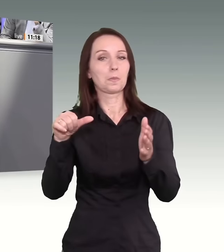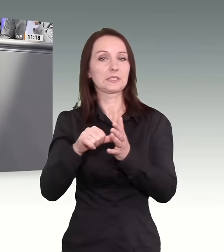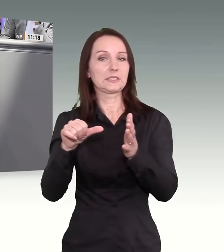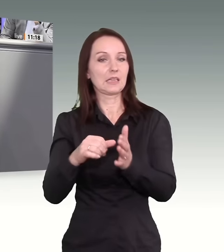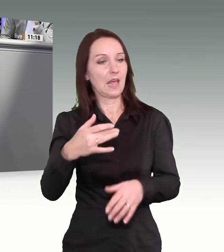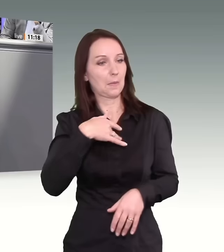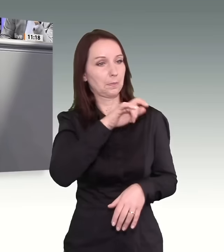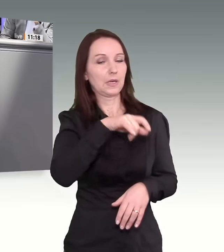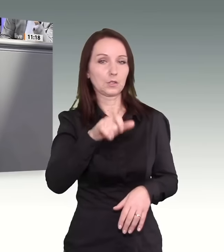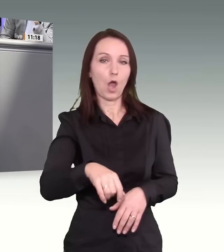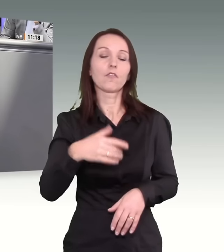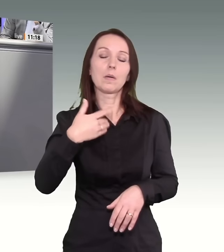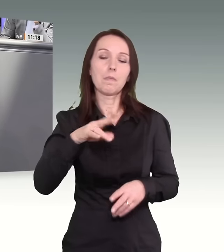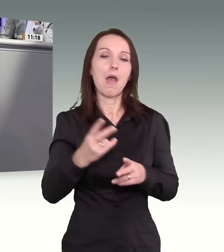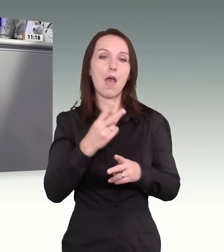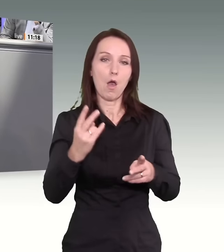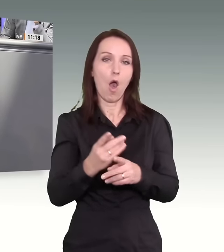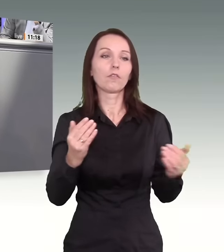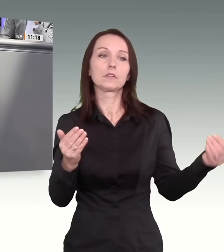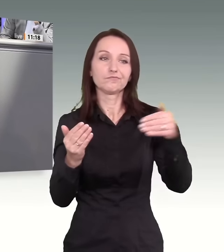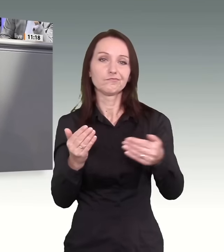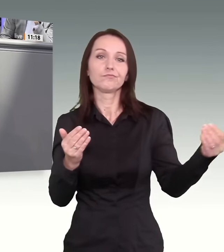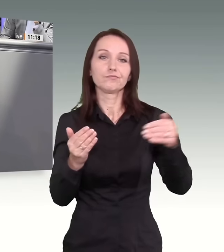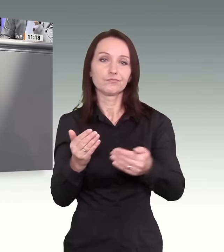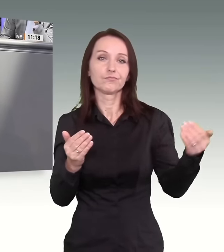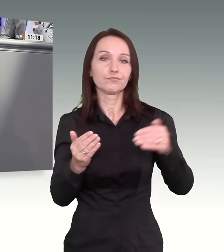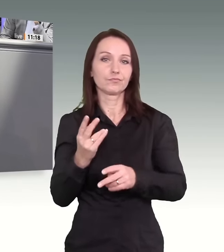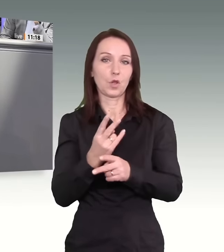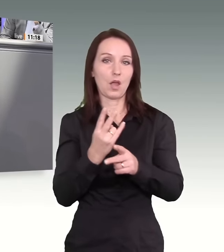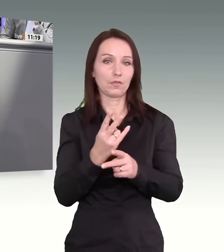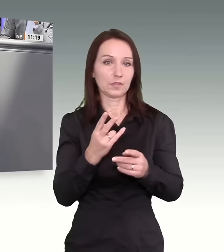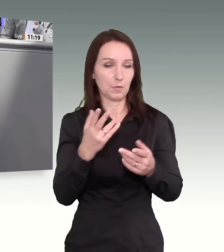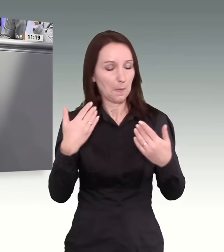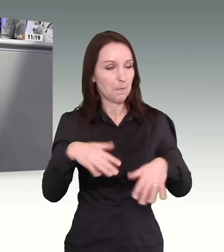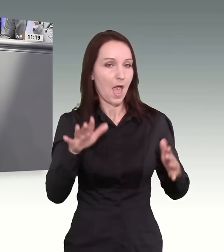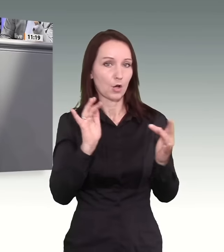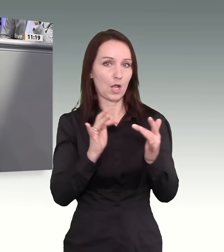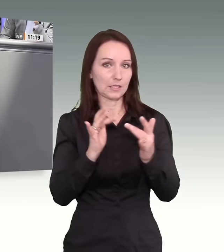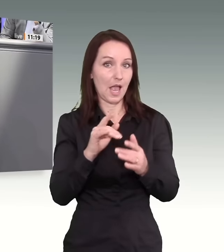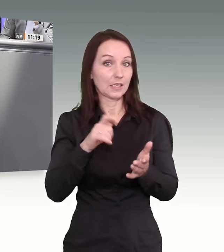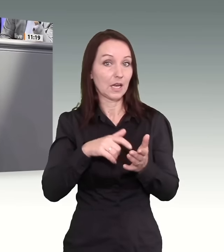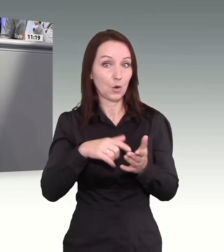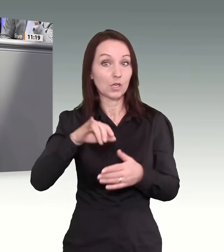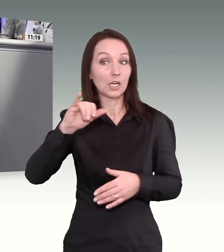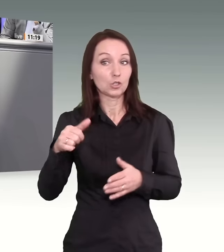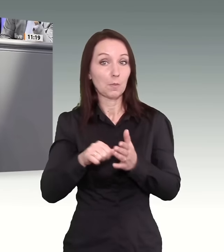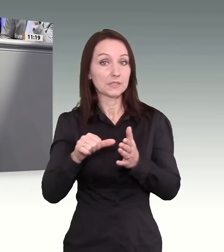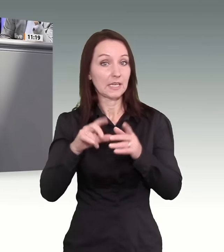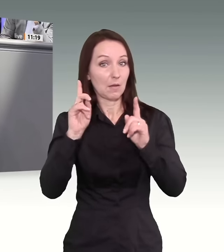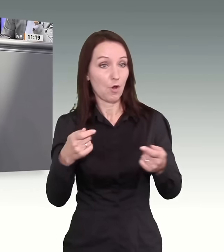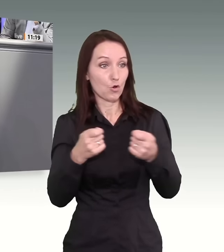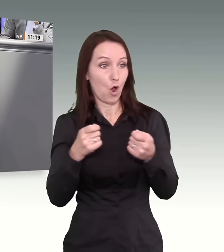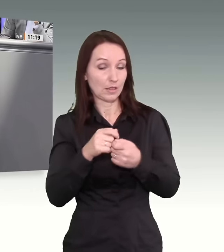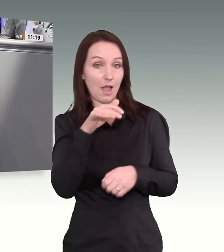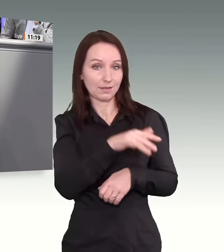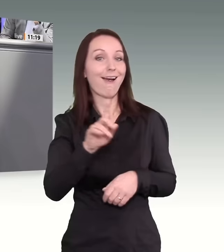betroffenen Menschen erhöht wird, weil die Jobcenter, nur wenn sie Kontakt haben zu den Menschen, auch Angebote unterbreiten können. Das ist